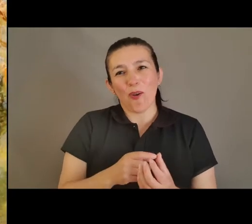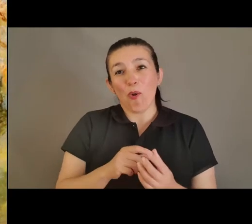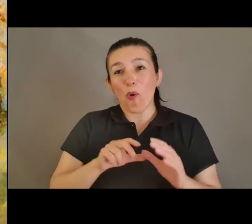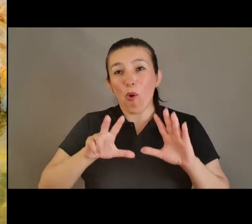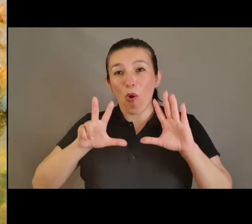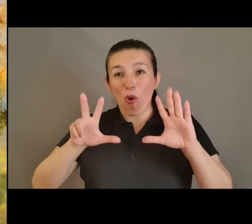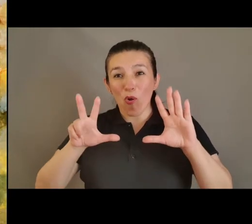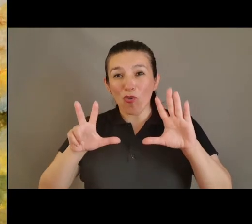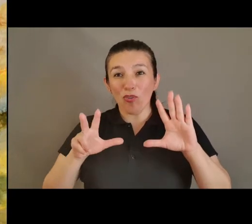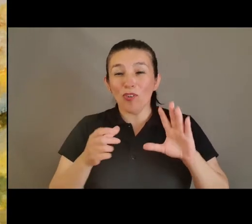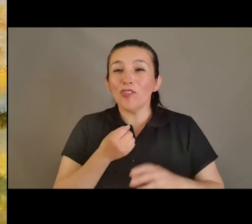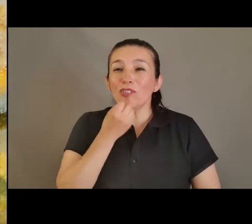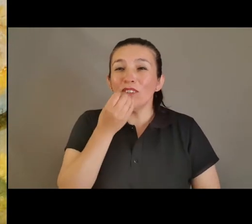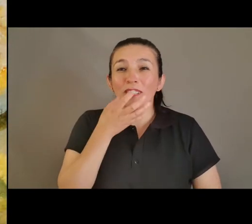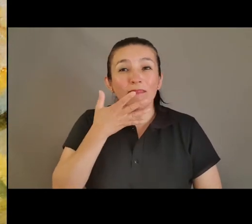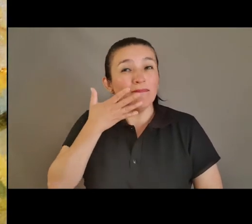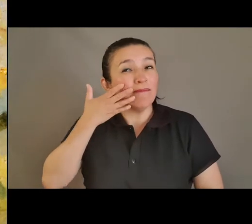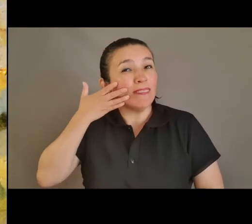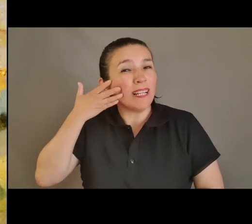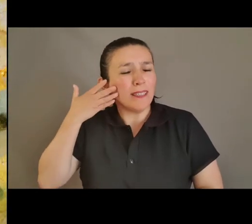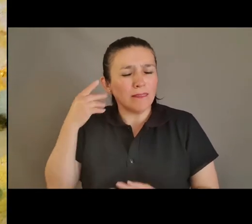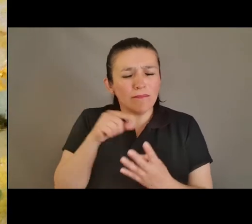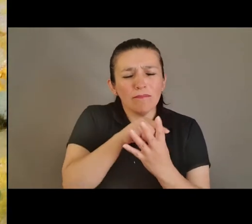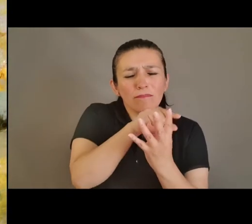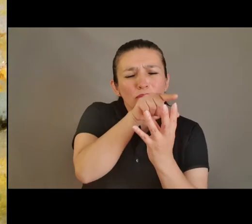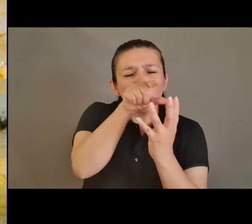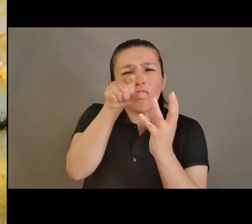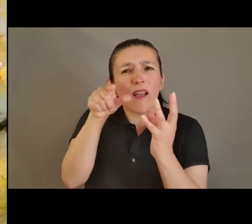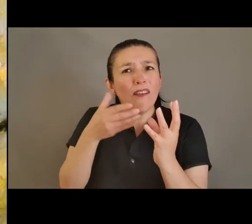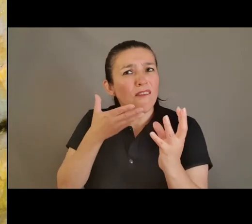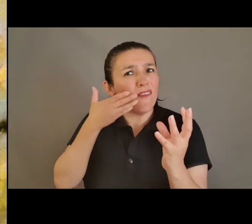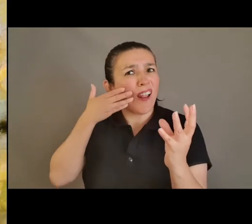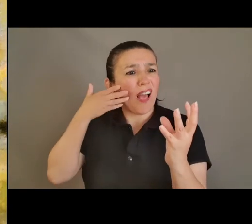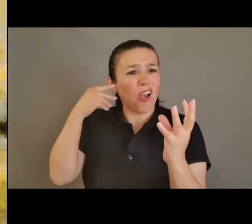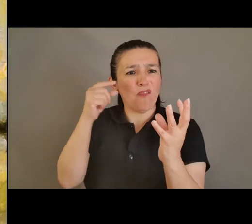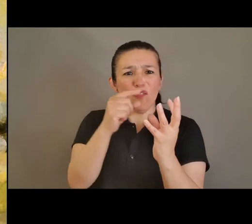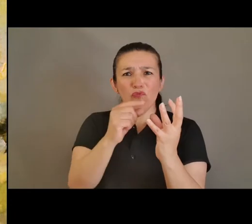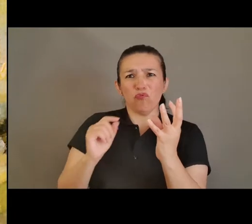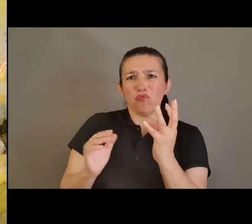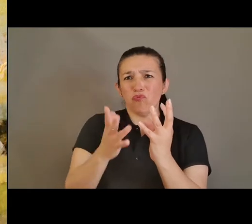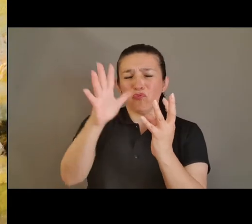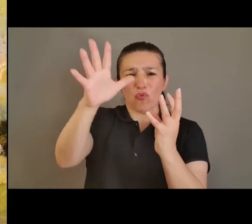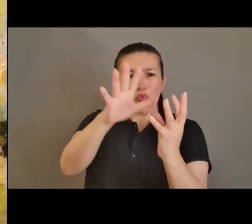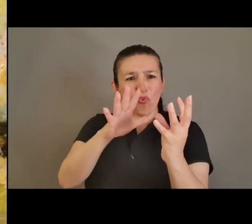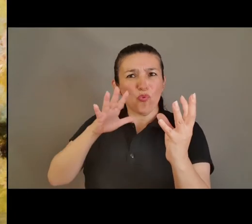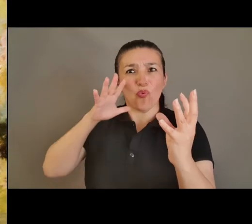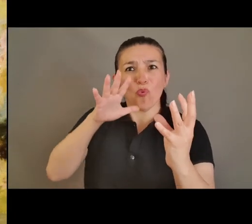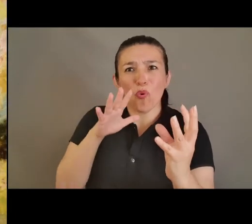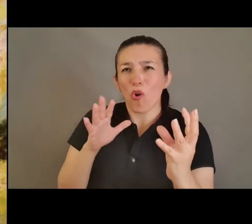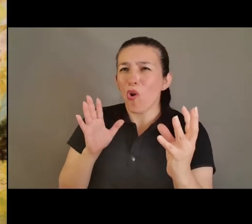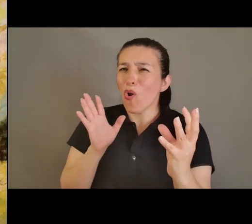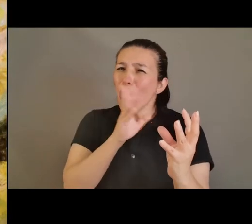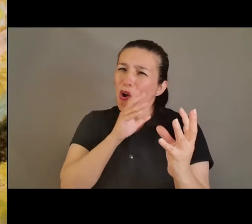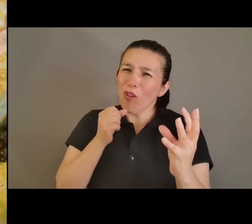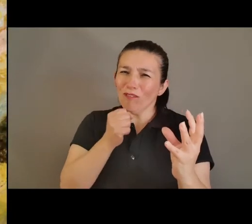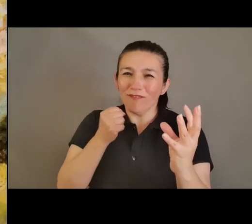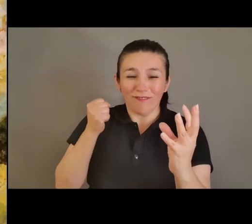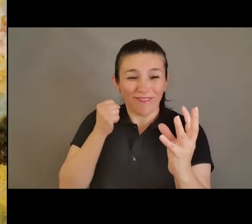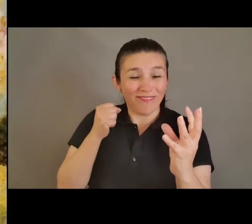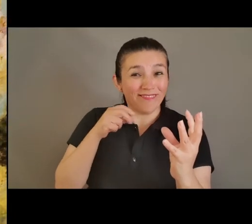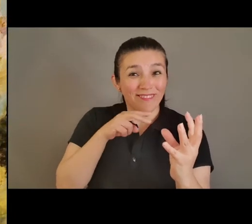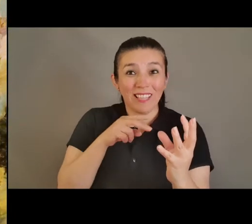presentan ocho rosas blancas. Sus pétalos blancos reflejan el brillo del ambiente, otorgándoles gran color e